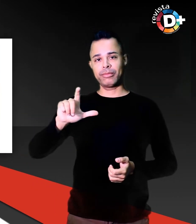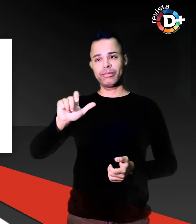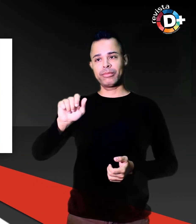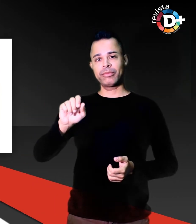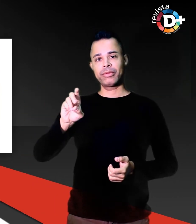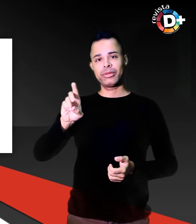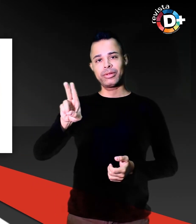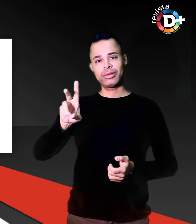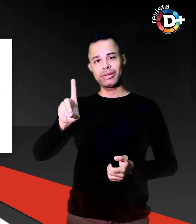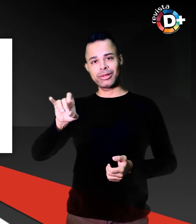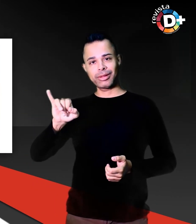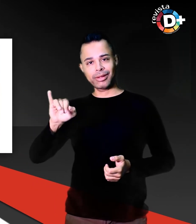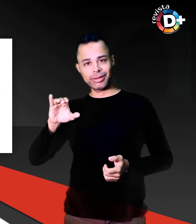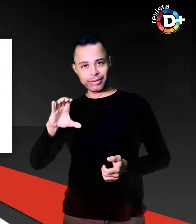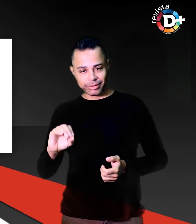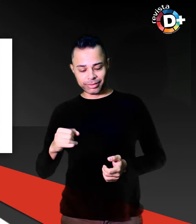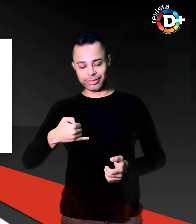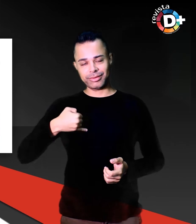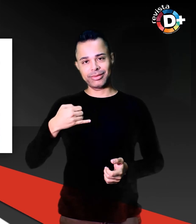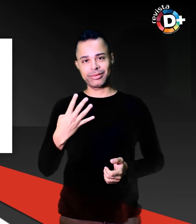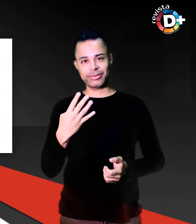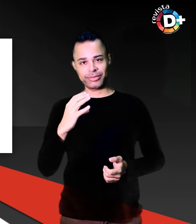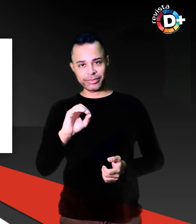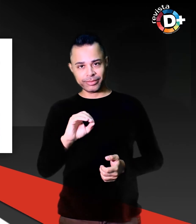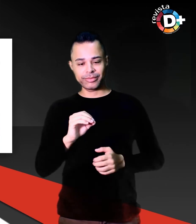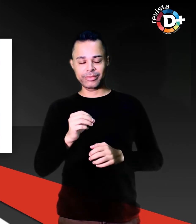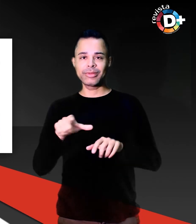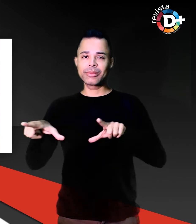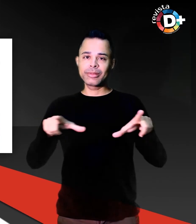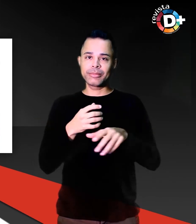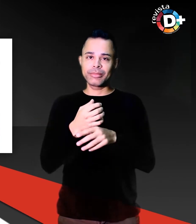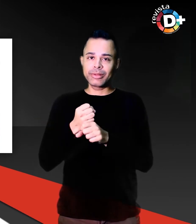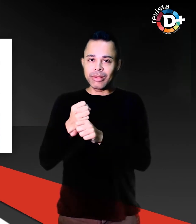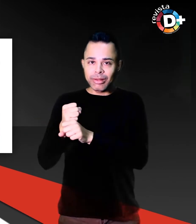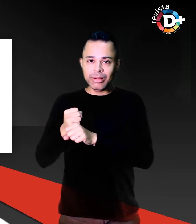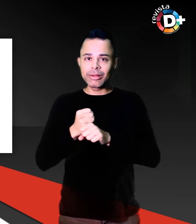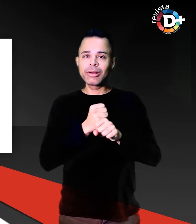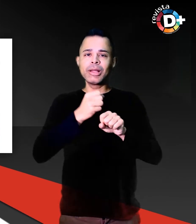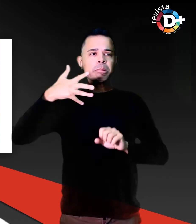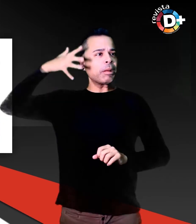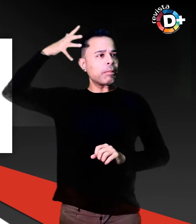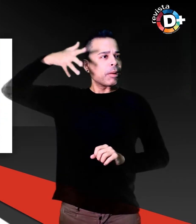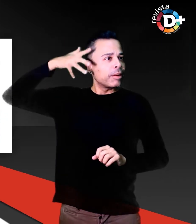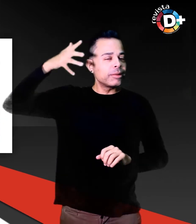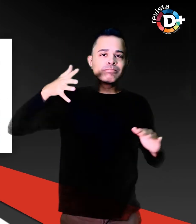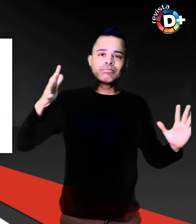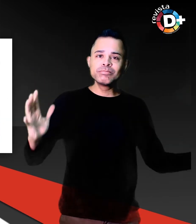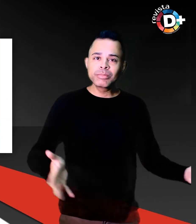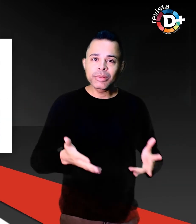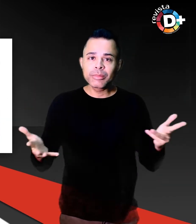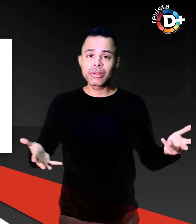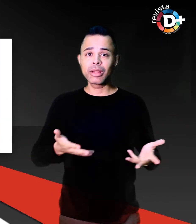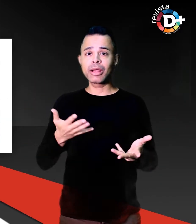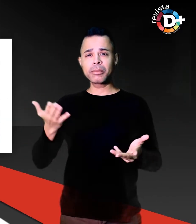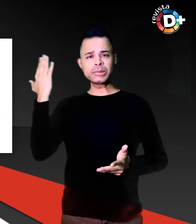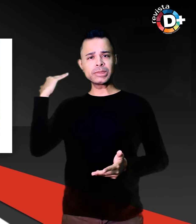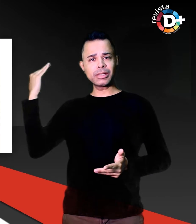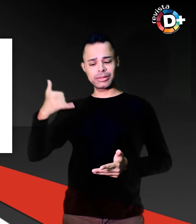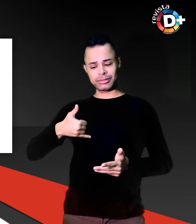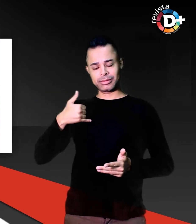anos contabilista e palestrante motivacional decidiu aos 6 anos quando segurou um lápis